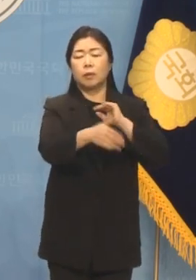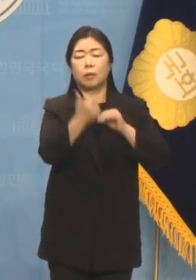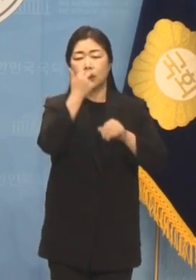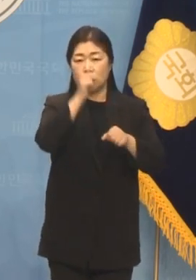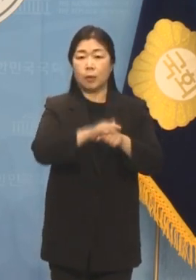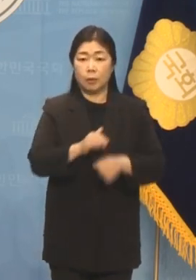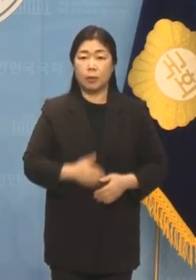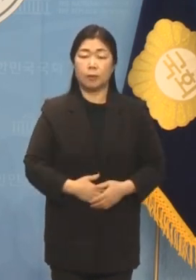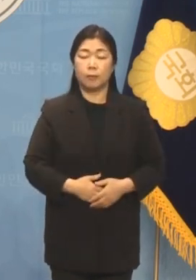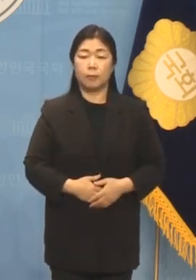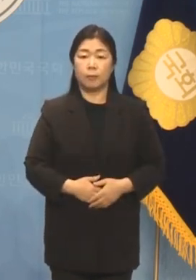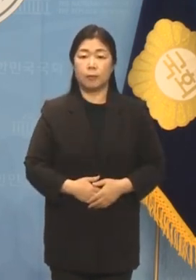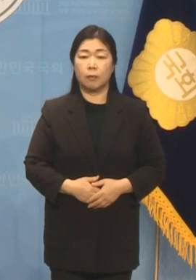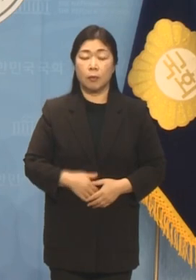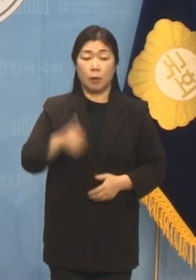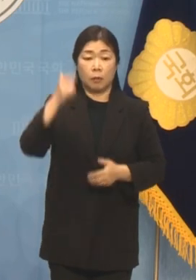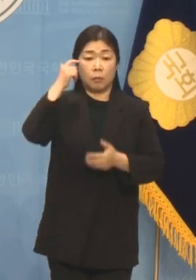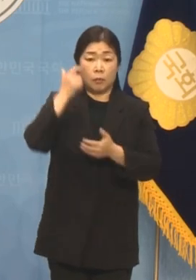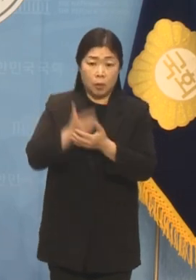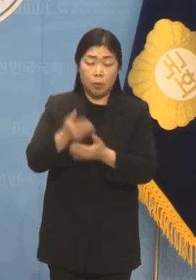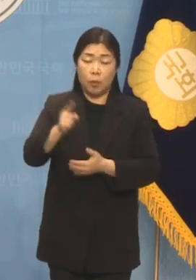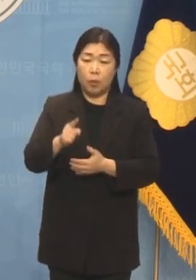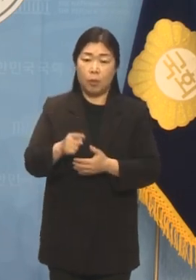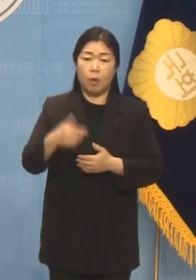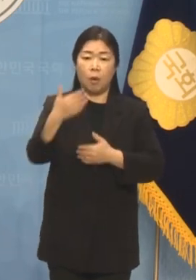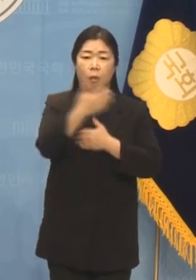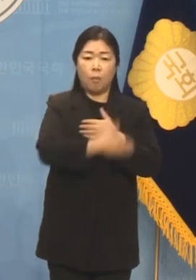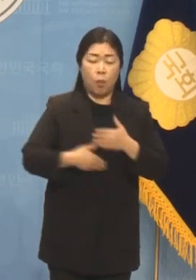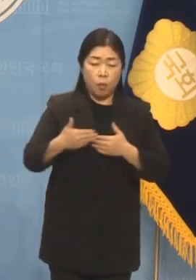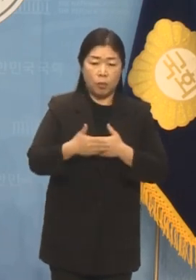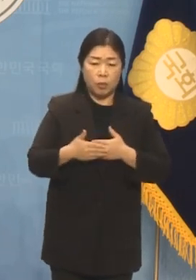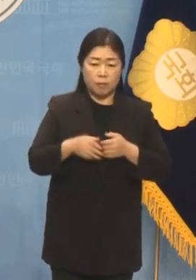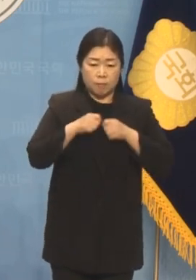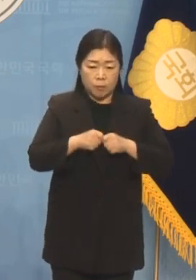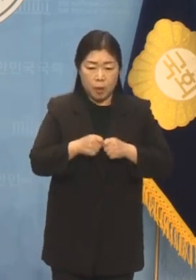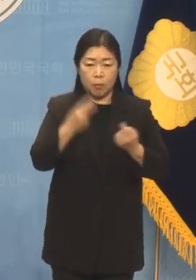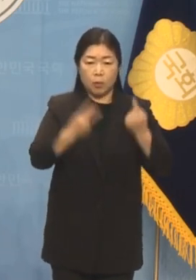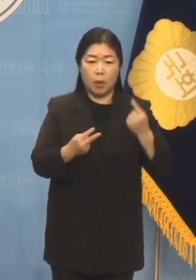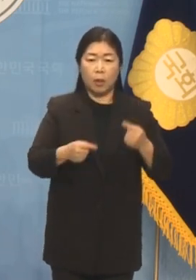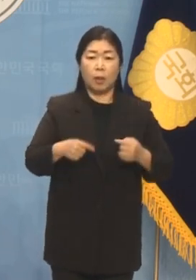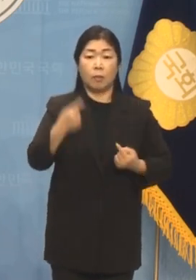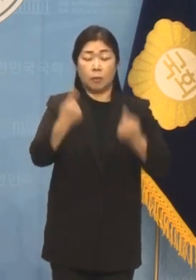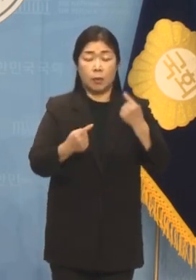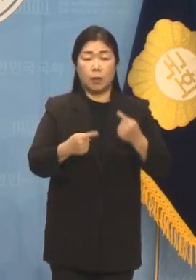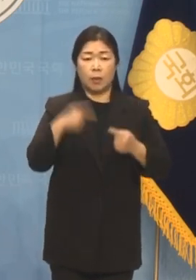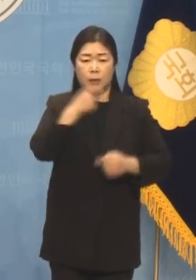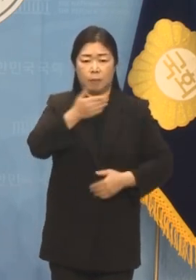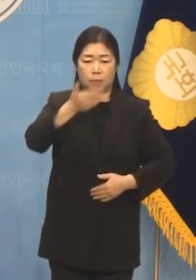충격적이기로는 몸수색보다 입틀막 강제 퇴장이 더 큽니다.